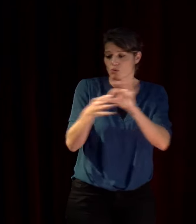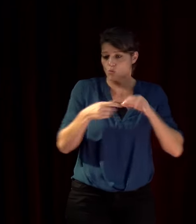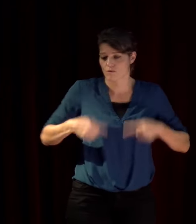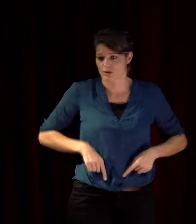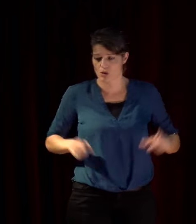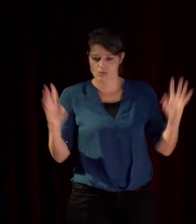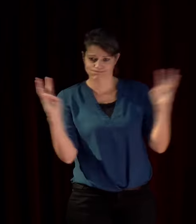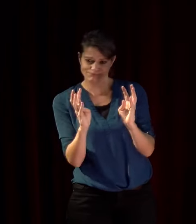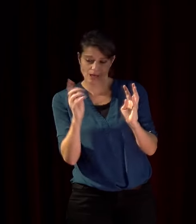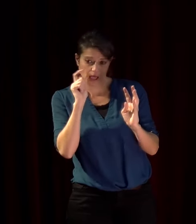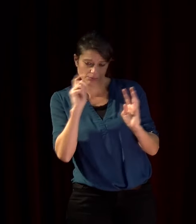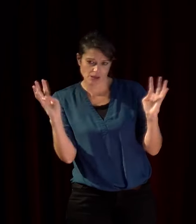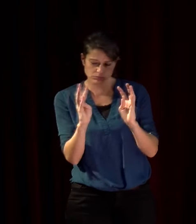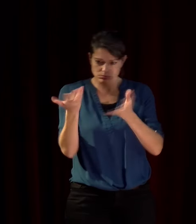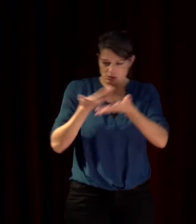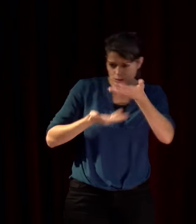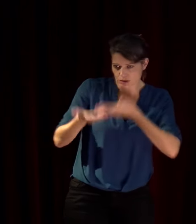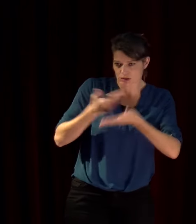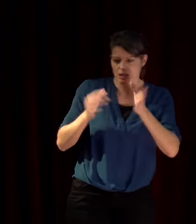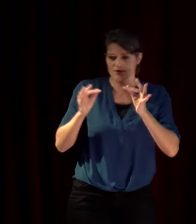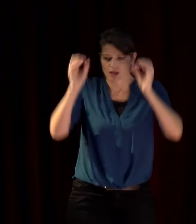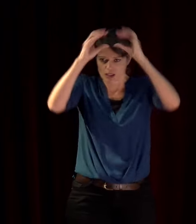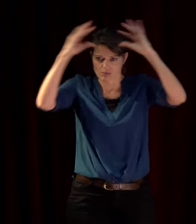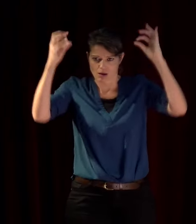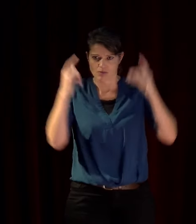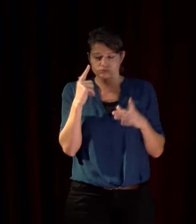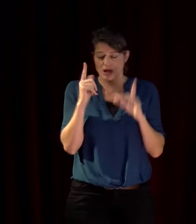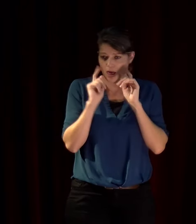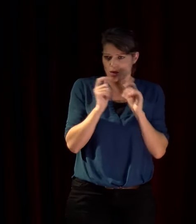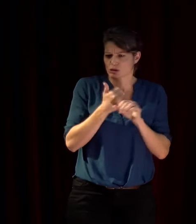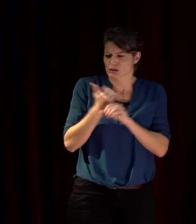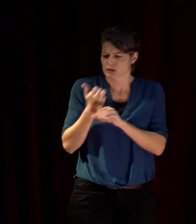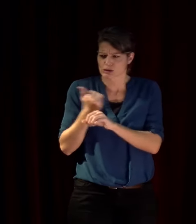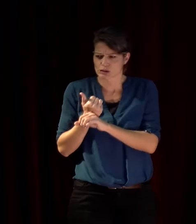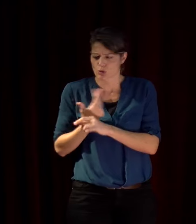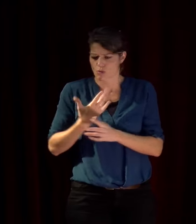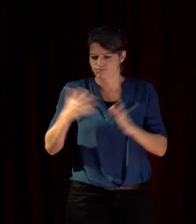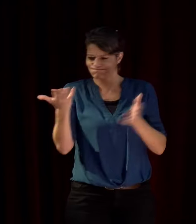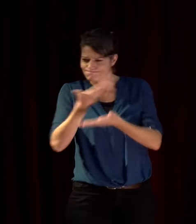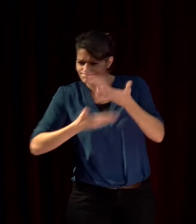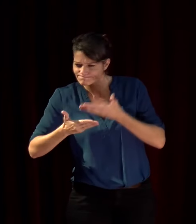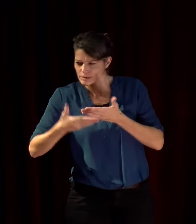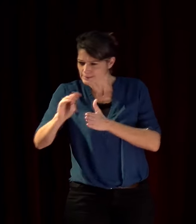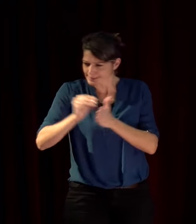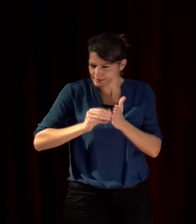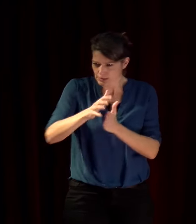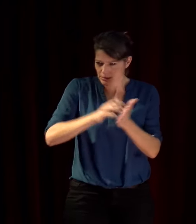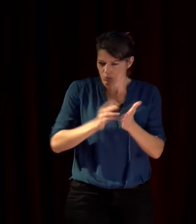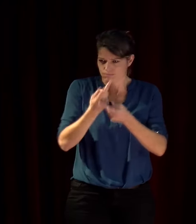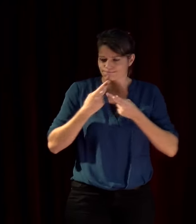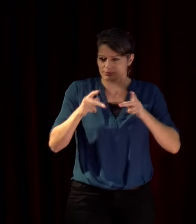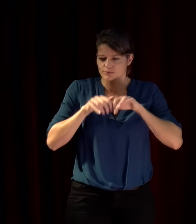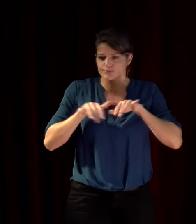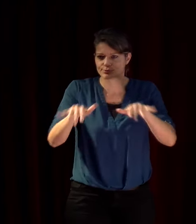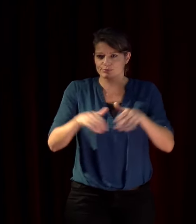qui font très attention et ils sortent chaque année un rapport qui permet de savoir où nous en sommes